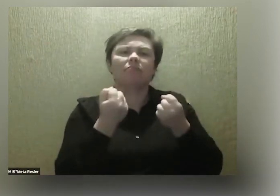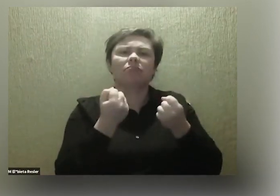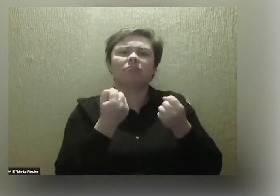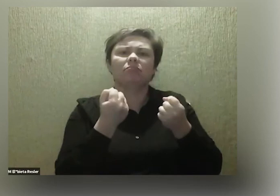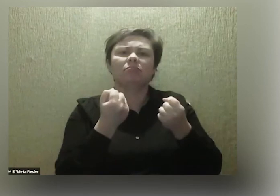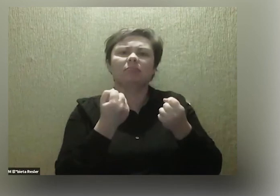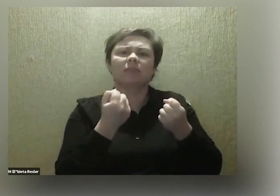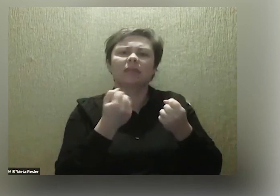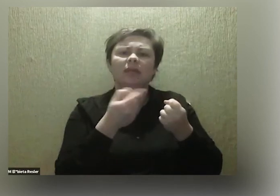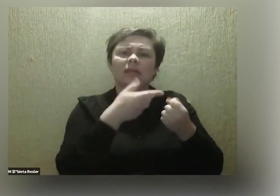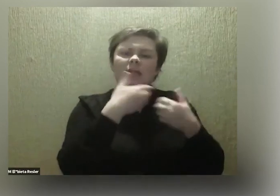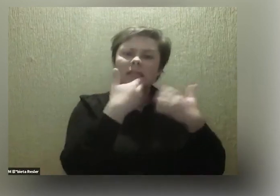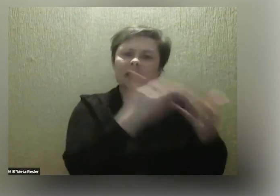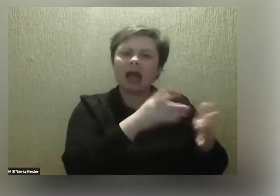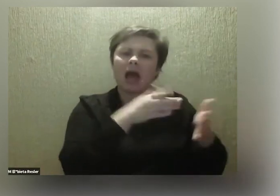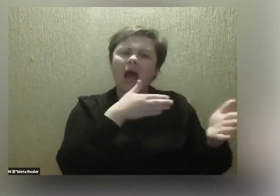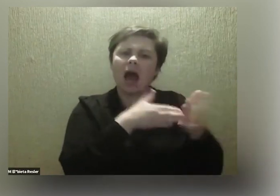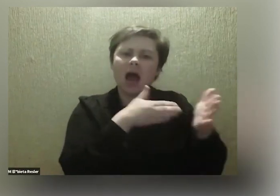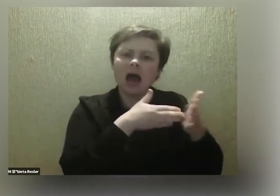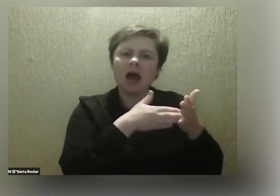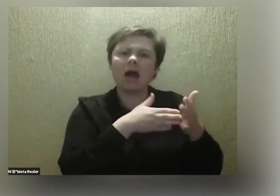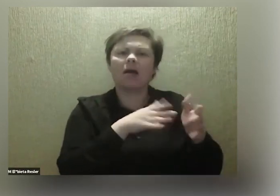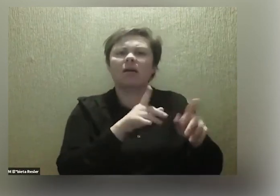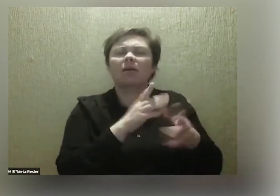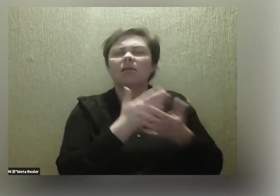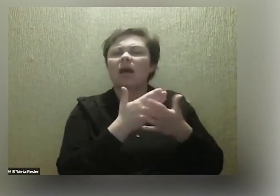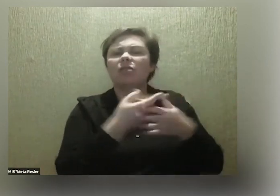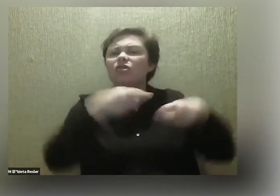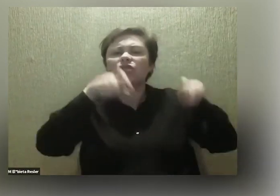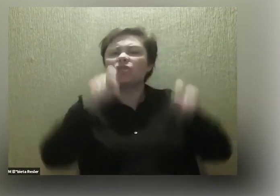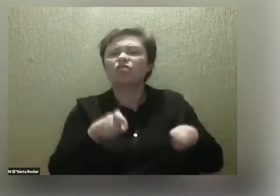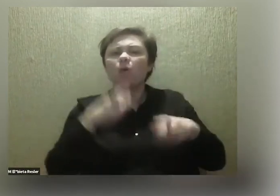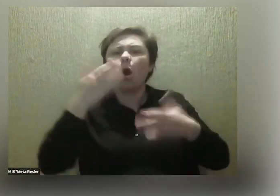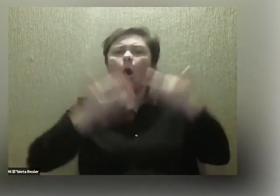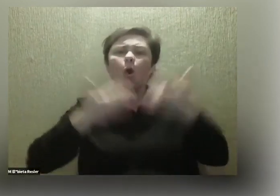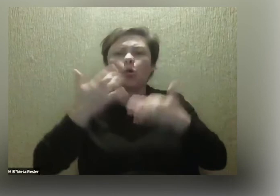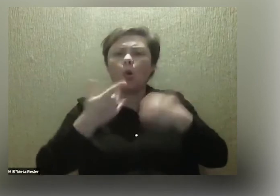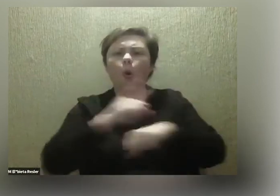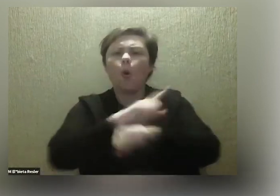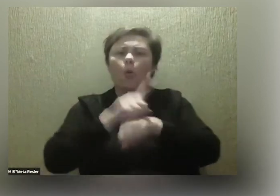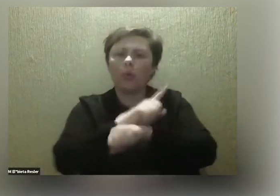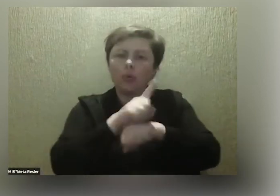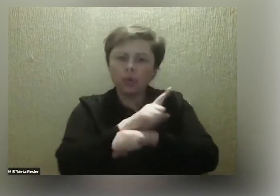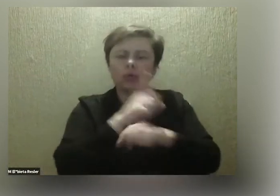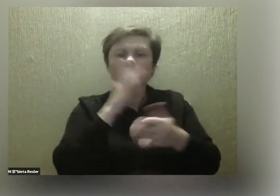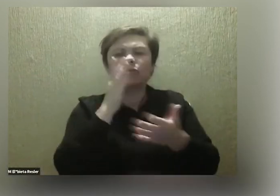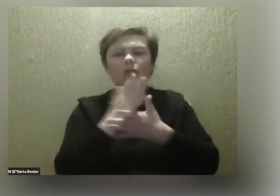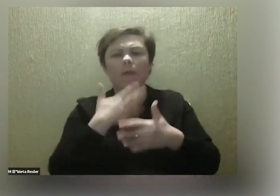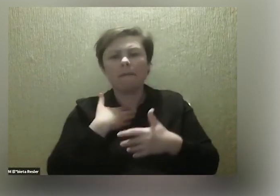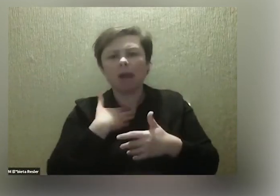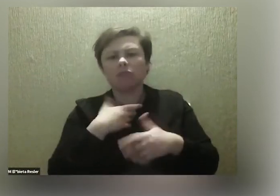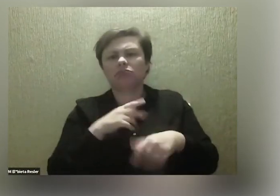stawiać pewne ograniczenia typu na przykład, no nie spędzamy przy ekranie komputera nie wiadomo ile czasu, tylko jest określony